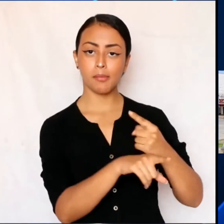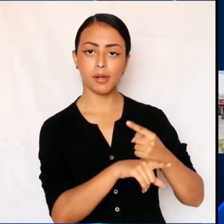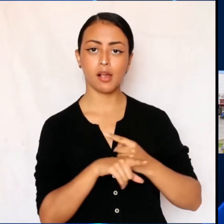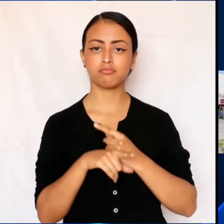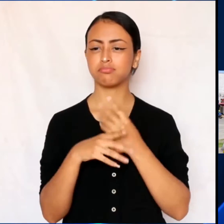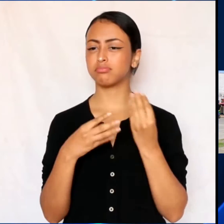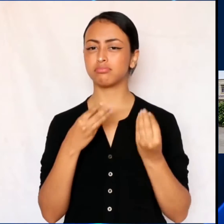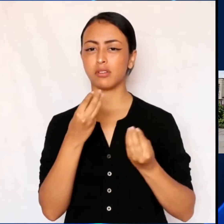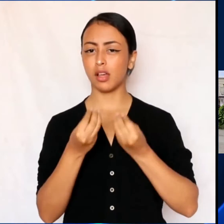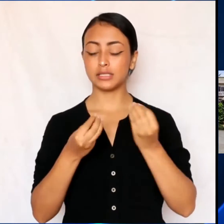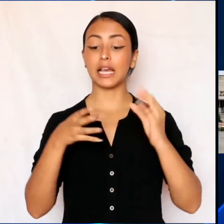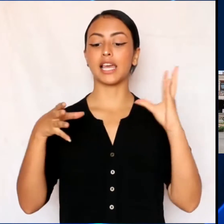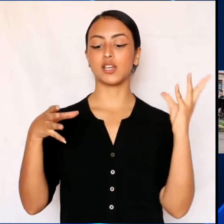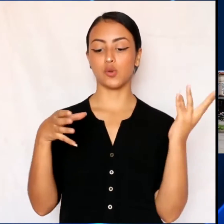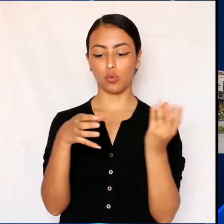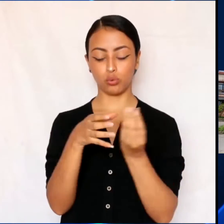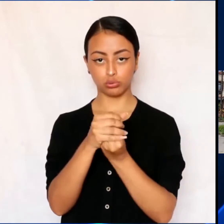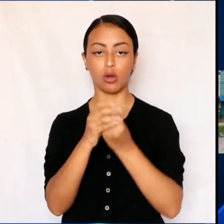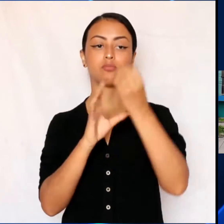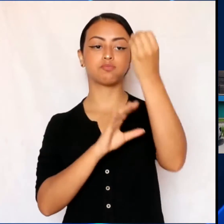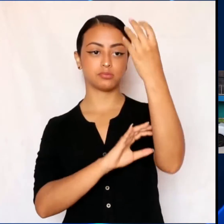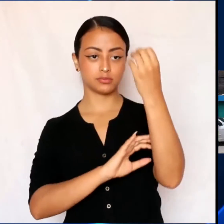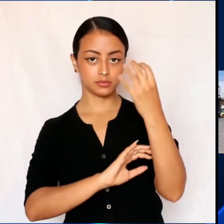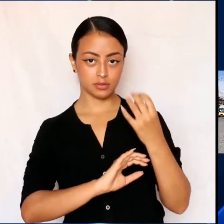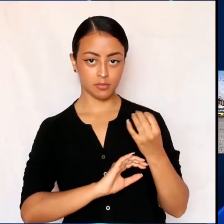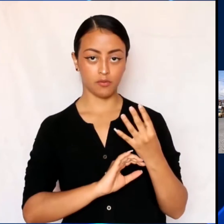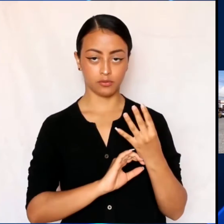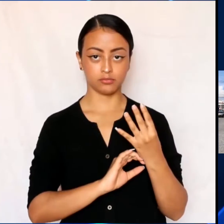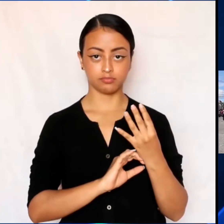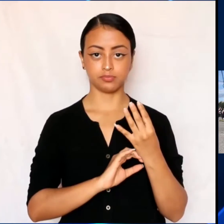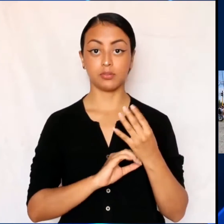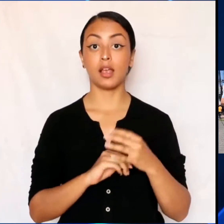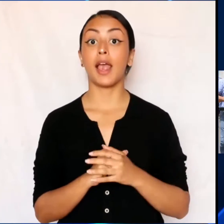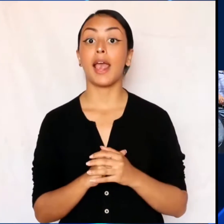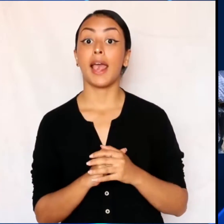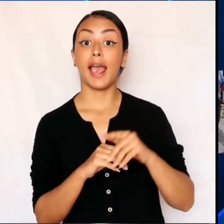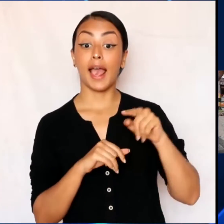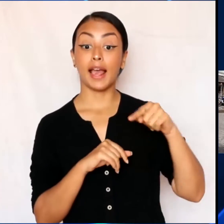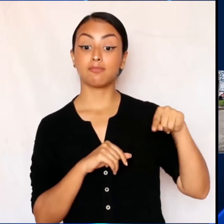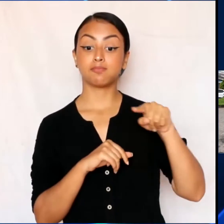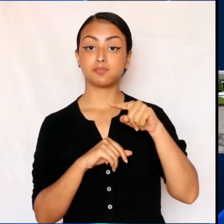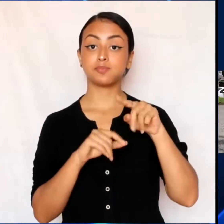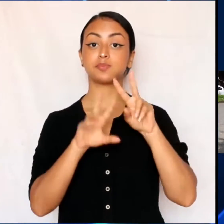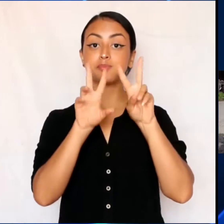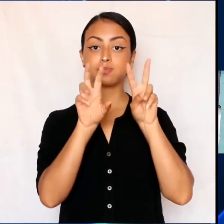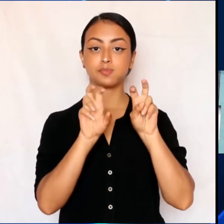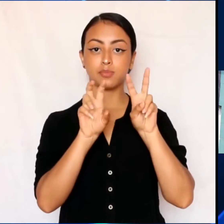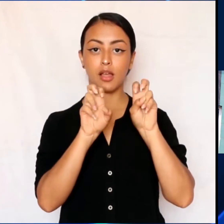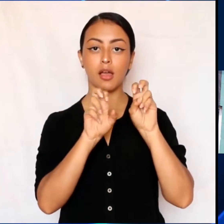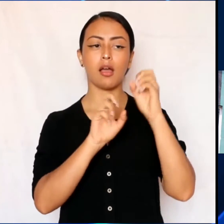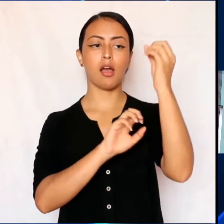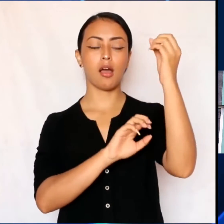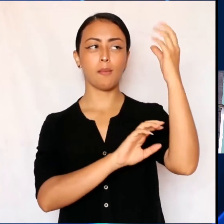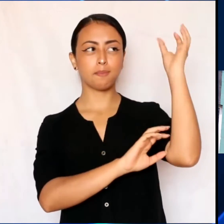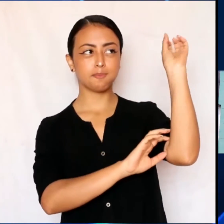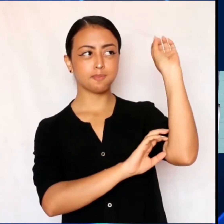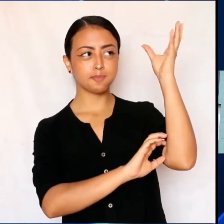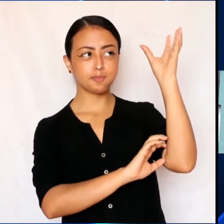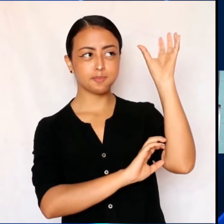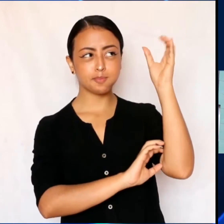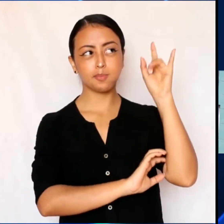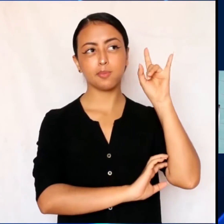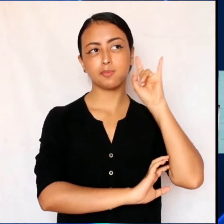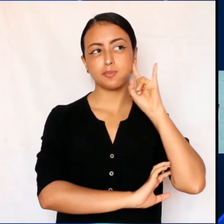en hacer influyente la red semaforizada del municipio. En ese sentido hemos venido instalando alarmas